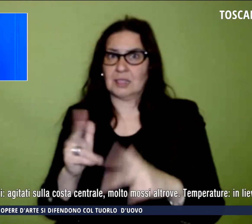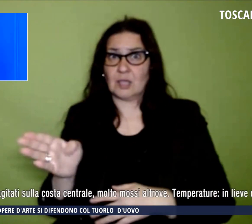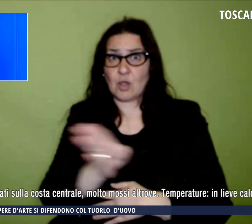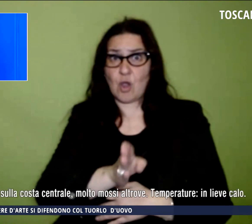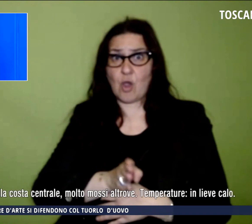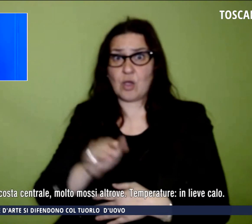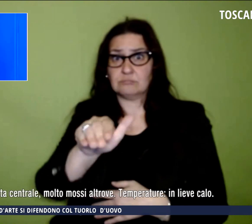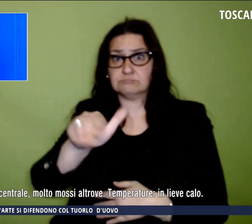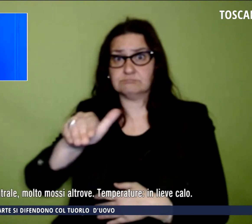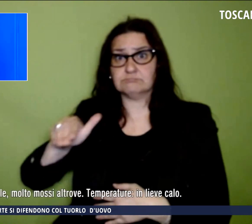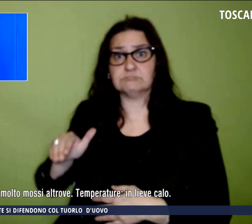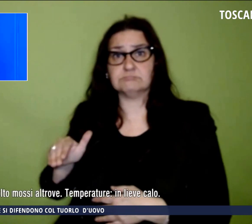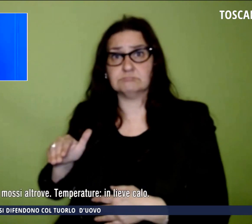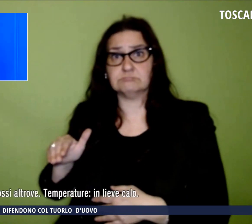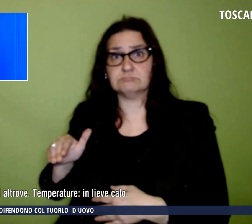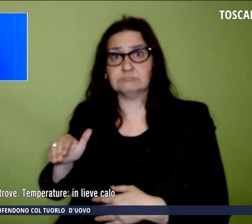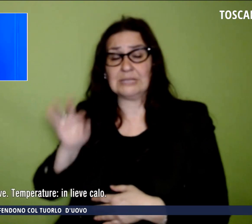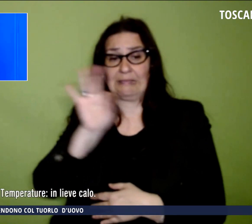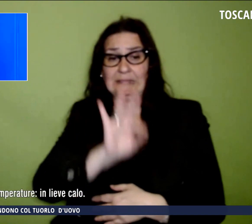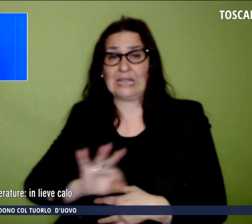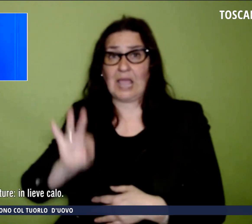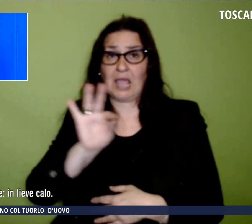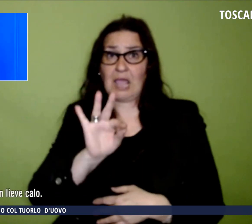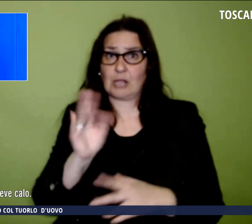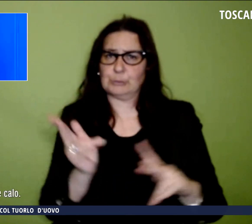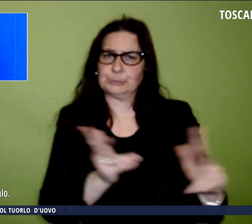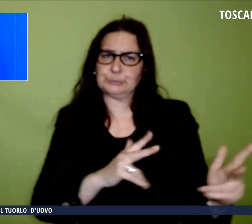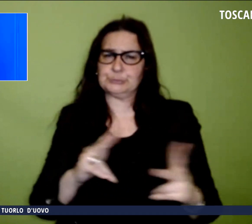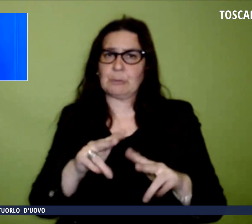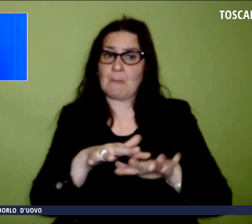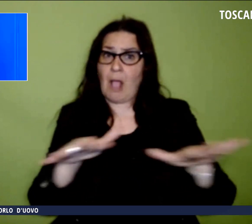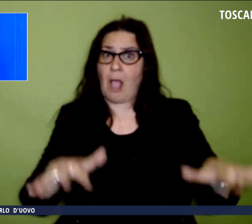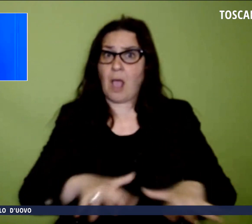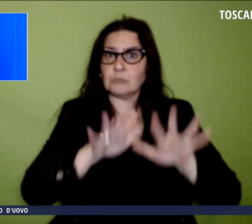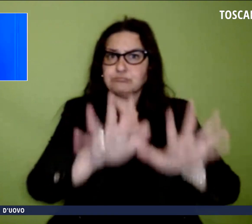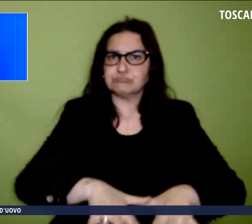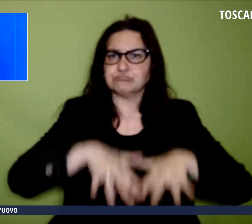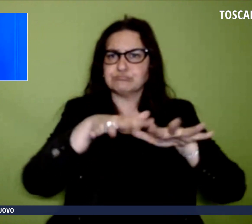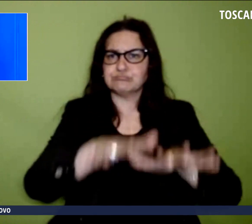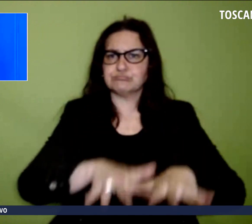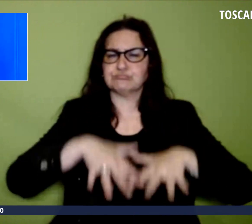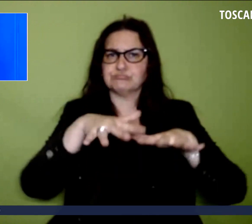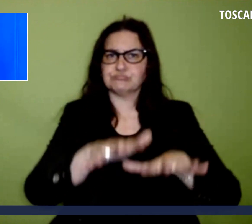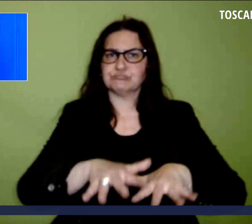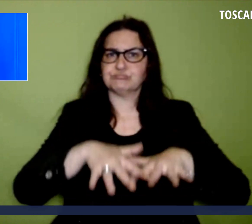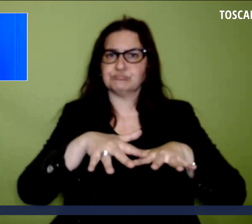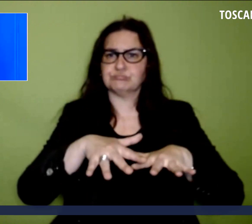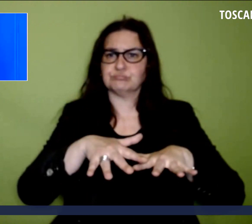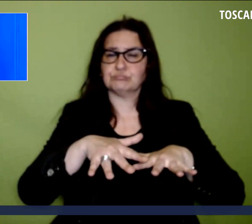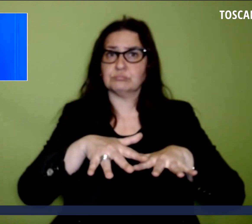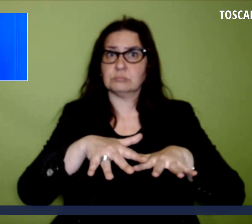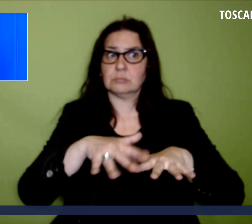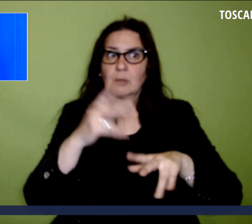moderati nelle zone interne. I mari saranno agitati sulla costa centrale, molto mossi